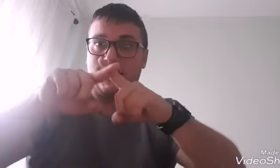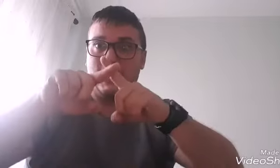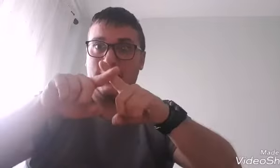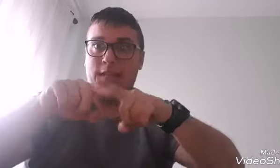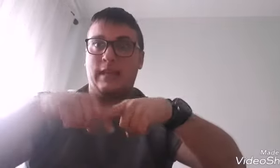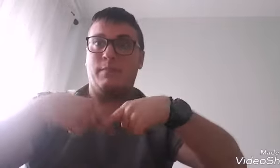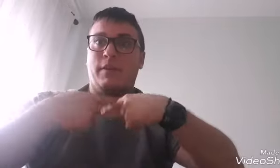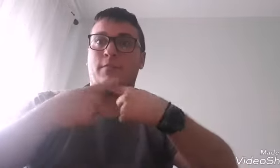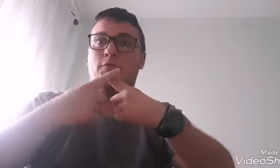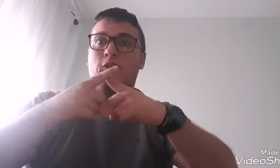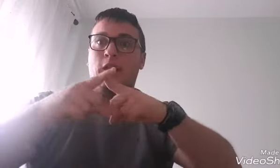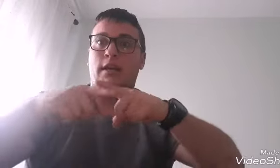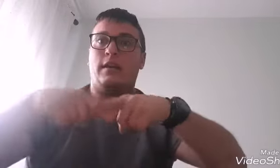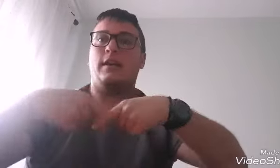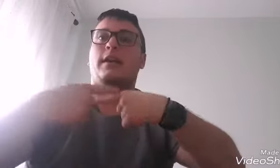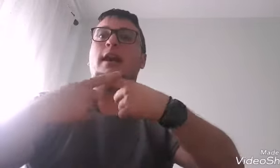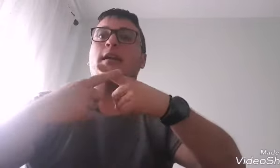así y empezamos a girar,